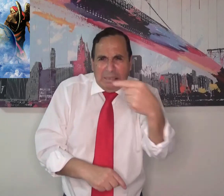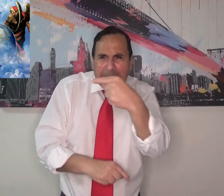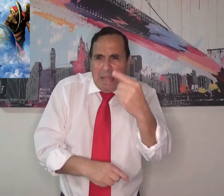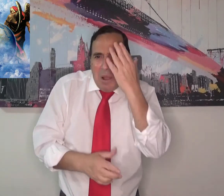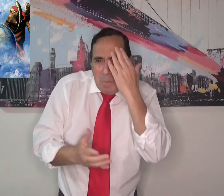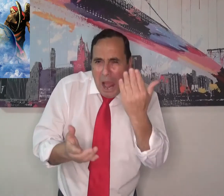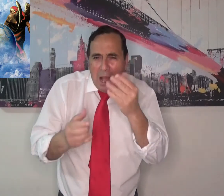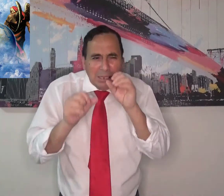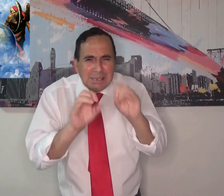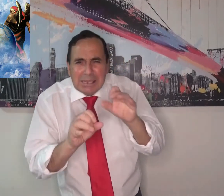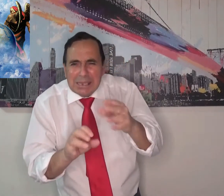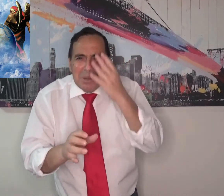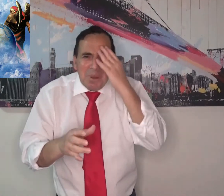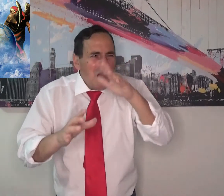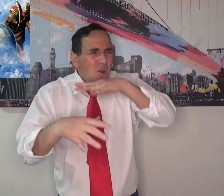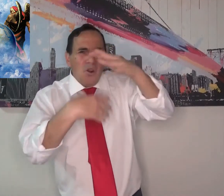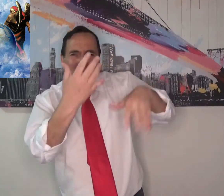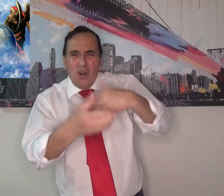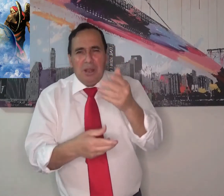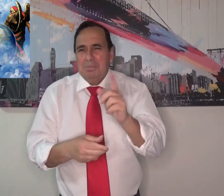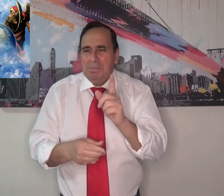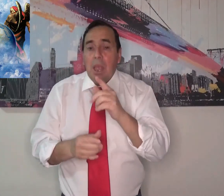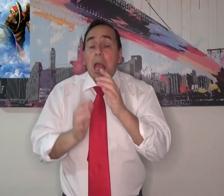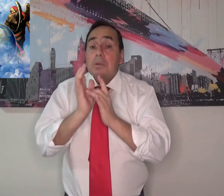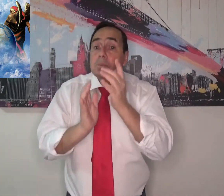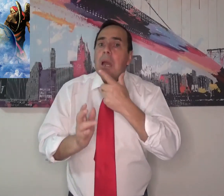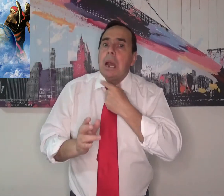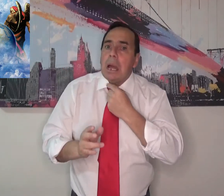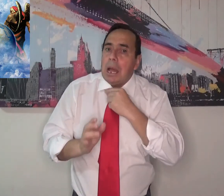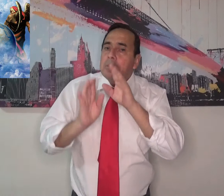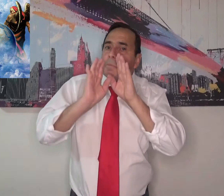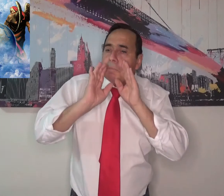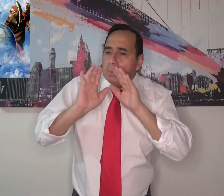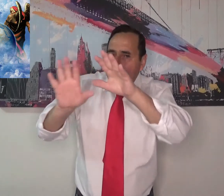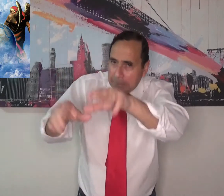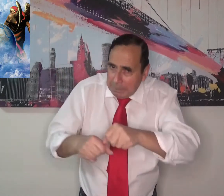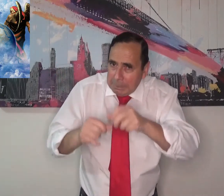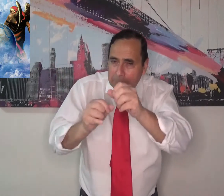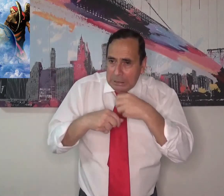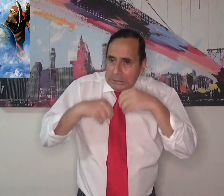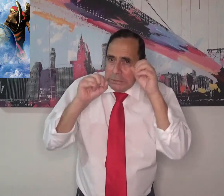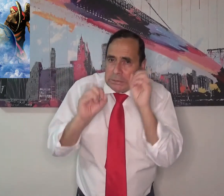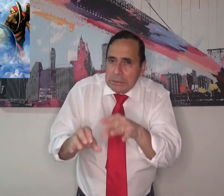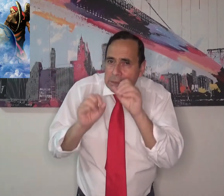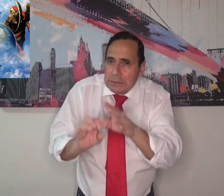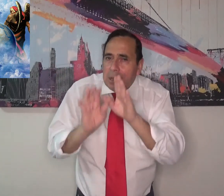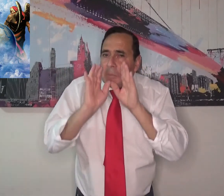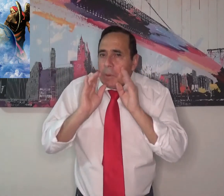las personas, hacerlos que caigan al pecado, pecados sexuales, rus, confusiones, peligros.